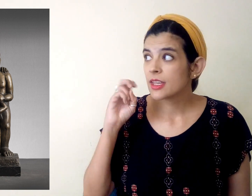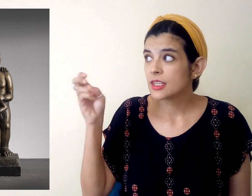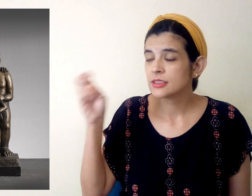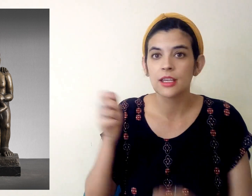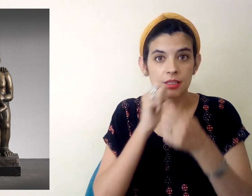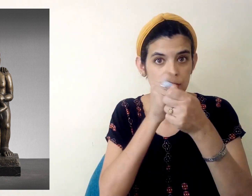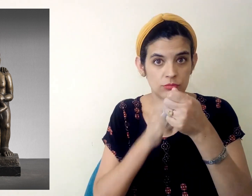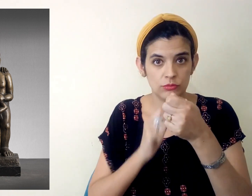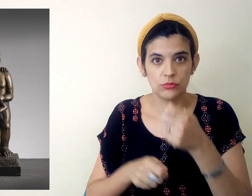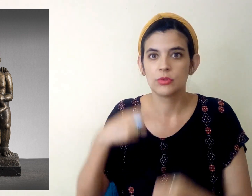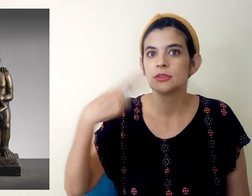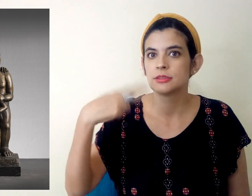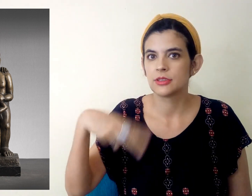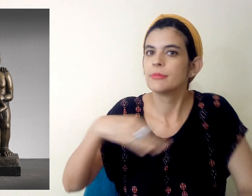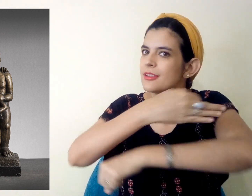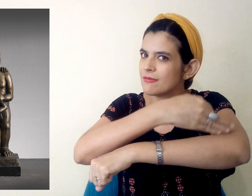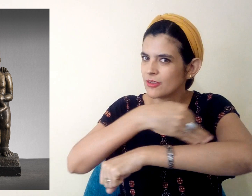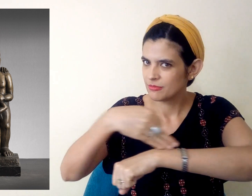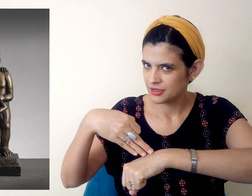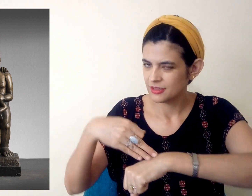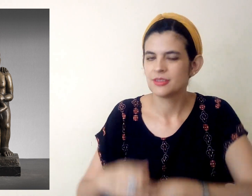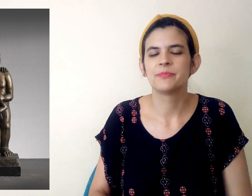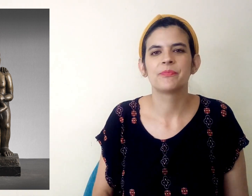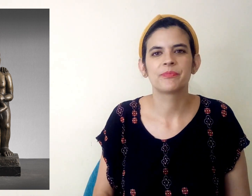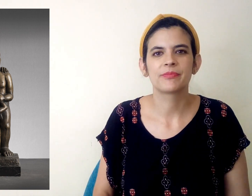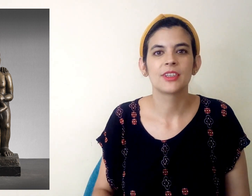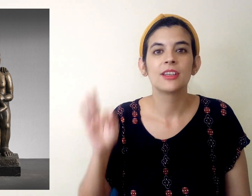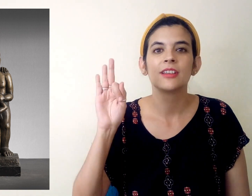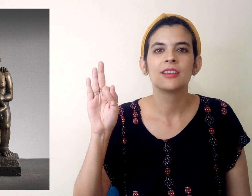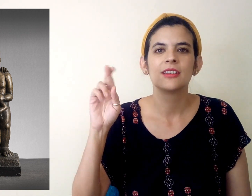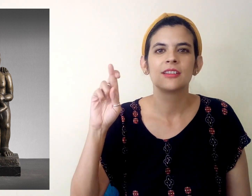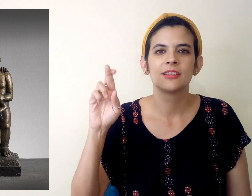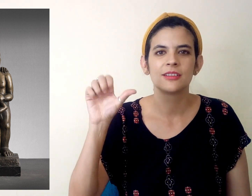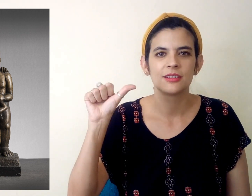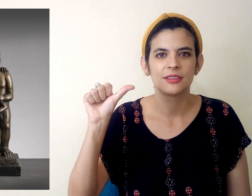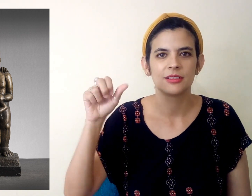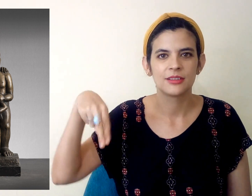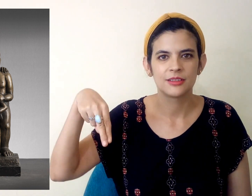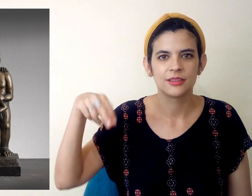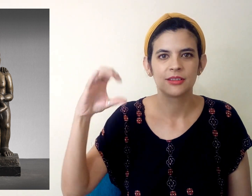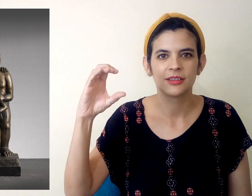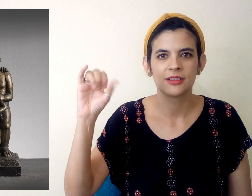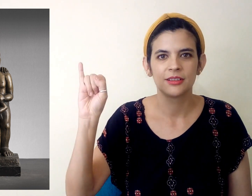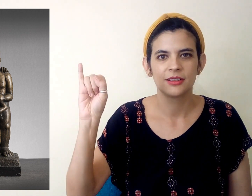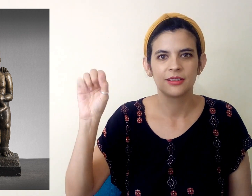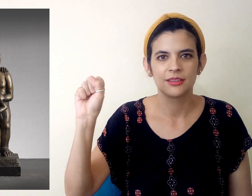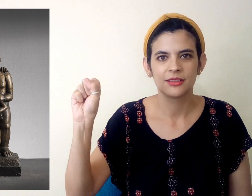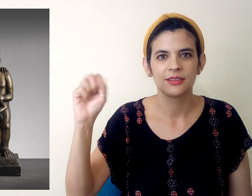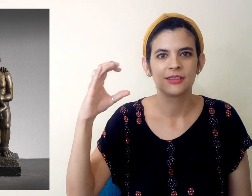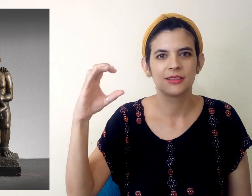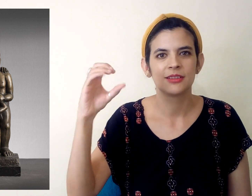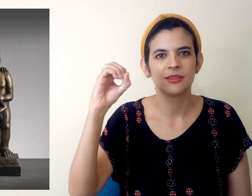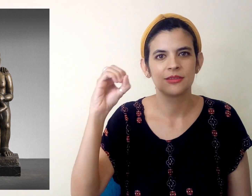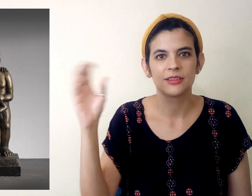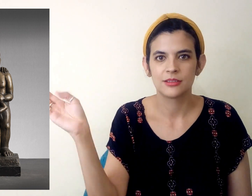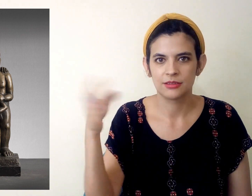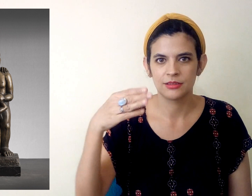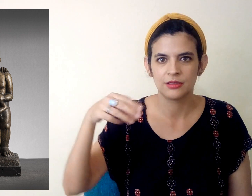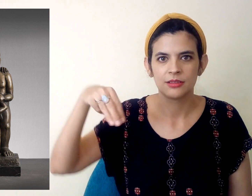Esta escultura realizada en bronce se llama Familia y la hizo el escultor nacido en